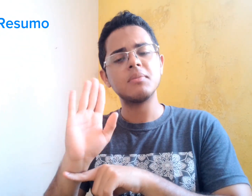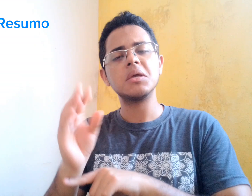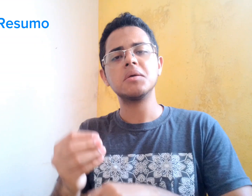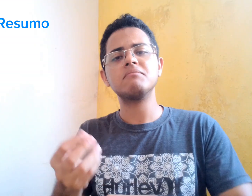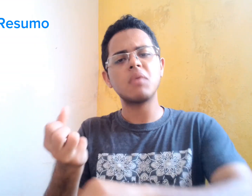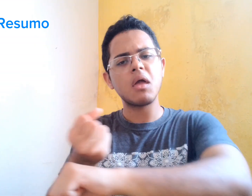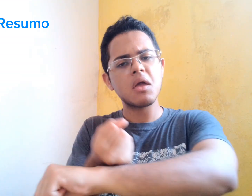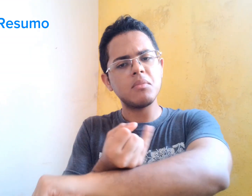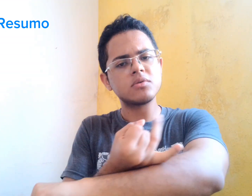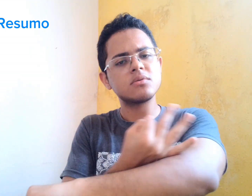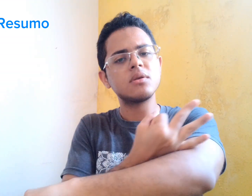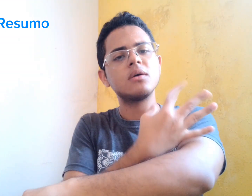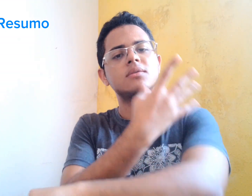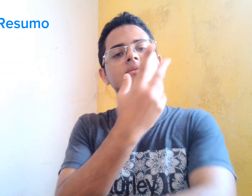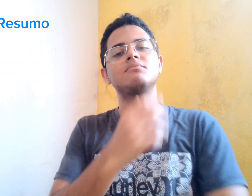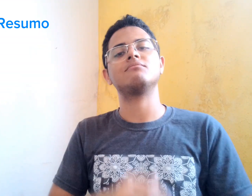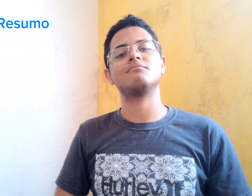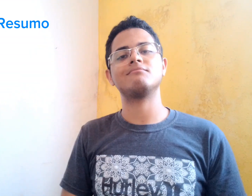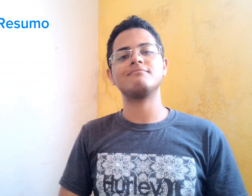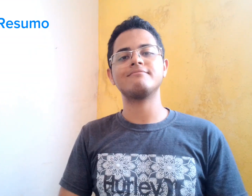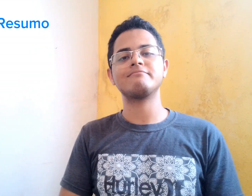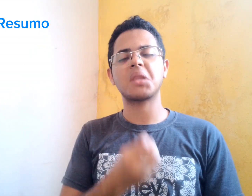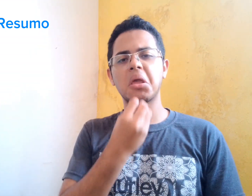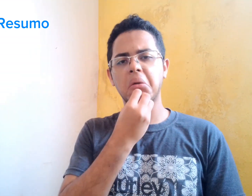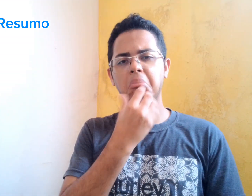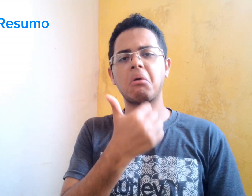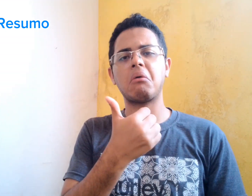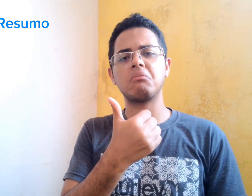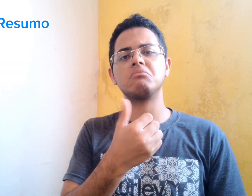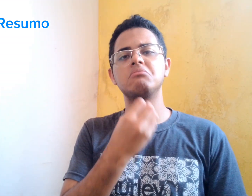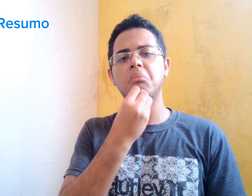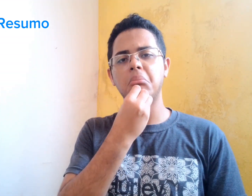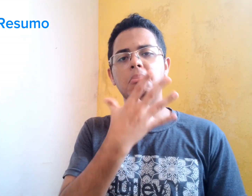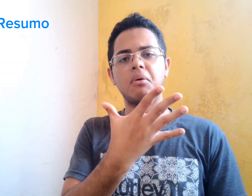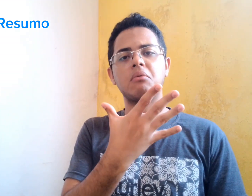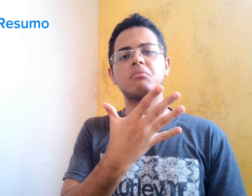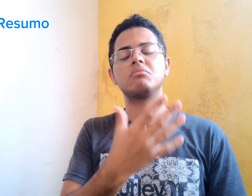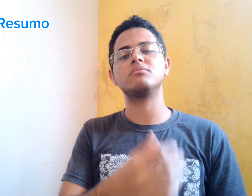Então... Resumidamente... O filme... Ele é emocionante. Muito bom. Muito bom mesmo.